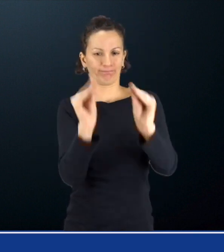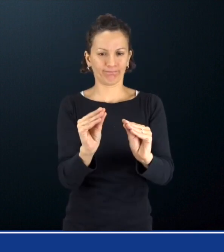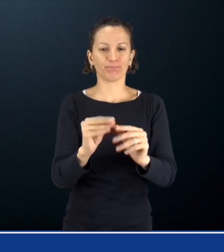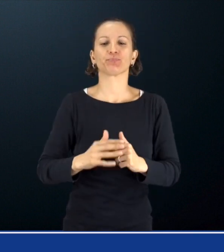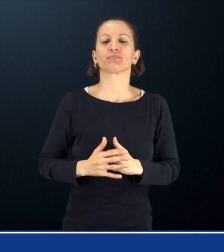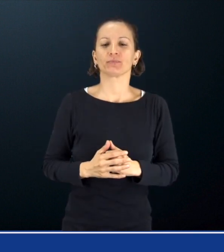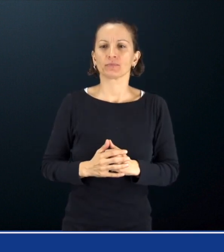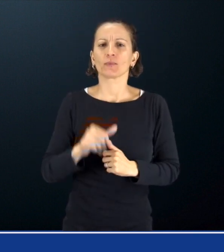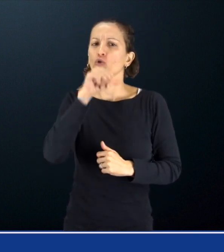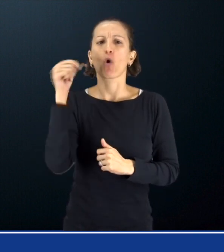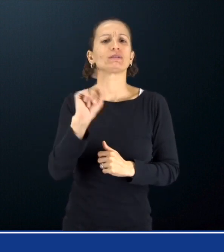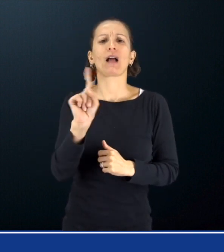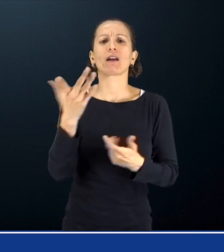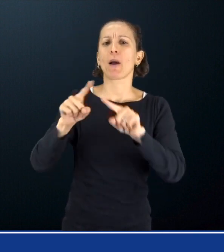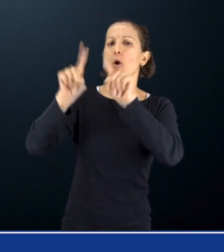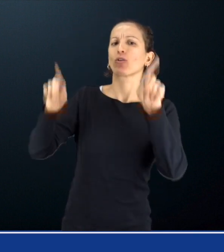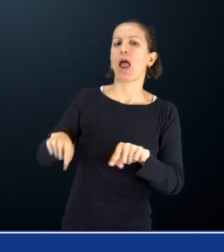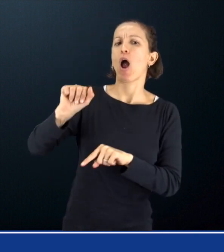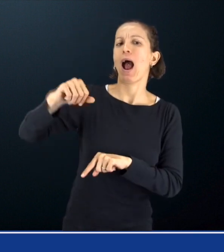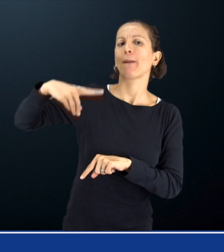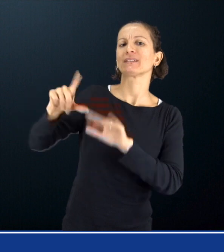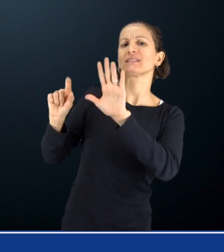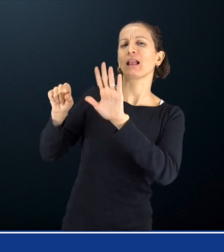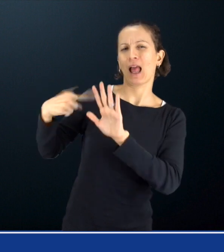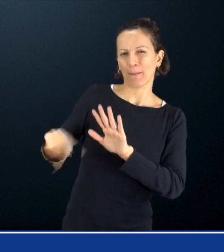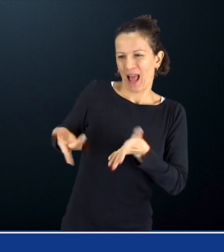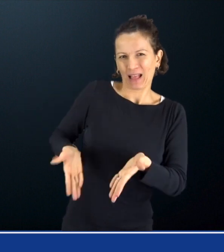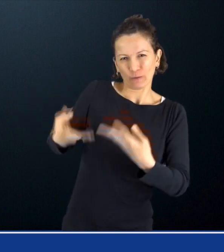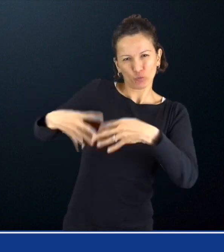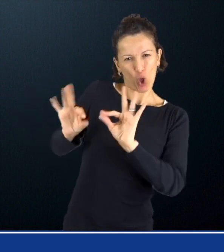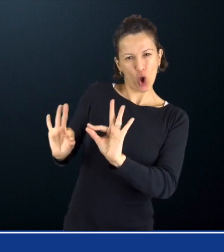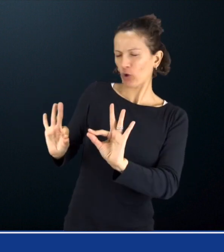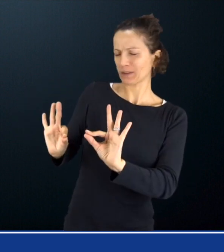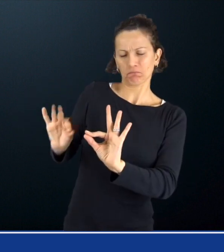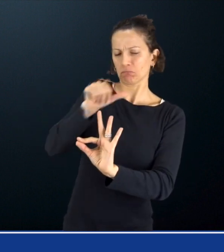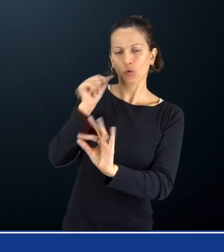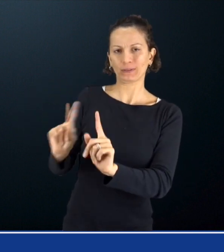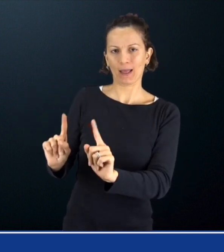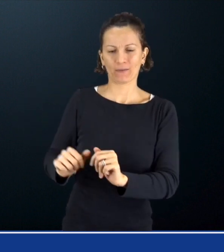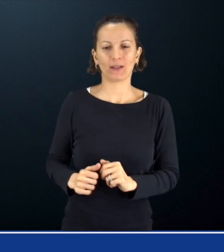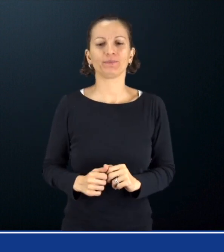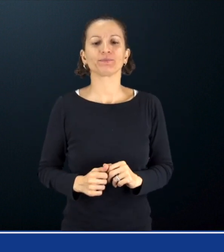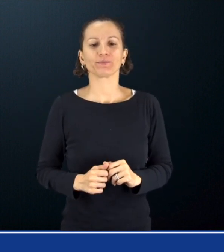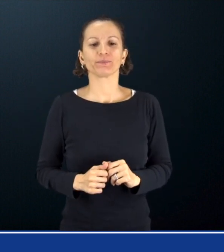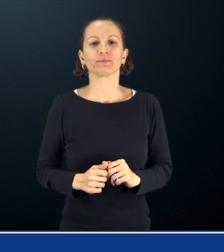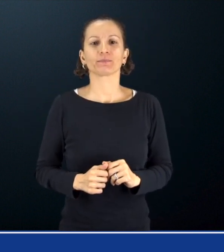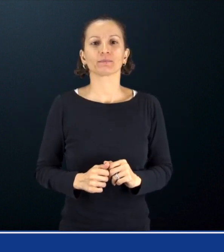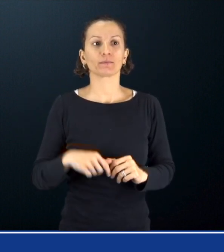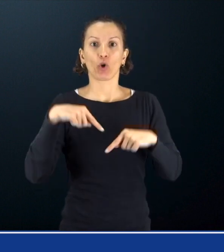necessità di ulteriore domanda, come accade ora tramite modulo AP70 Dopo aver compilato